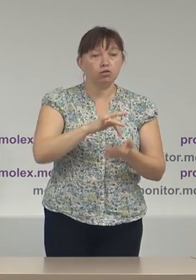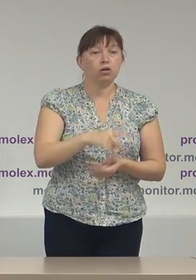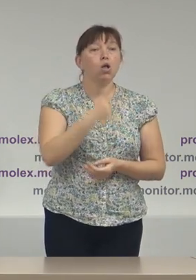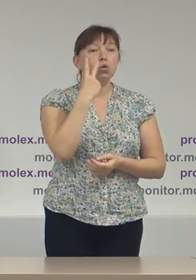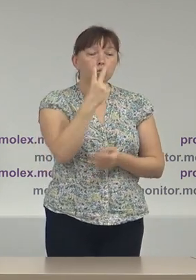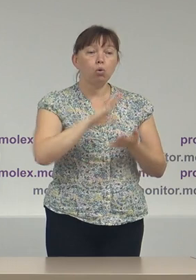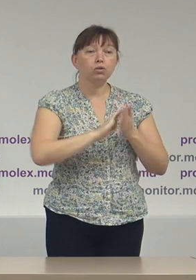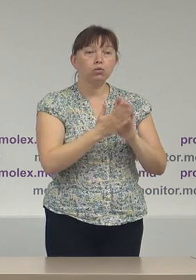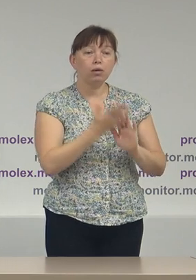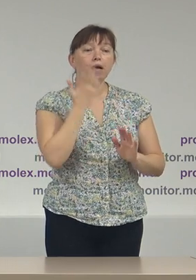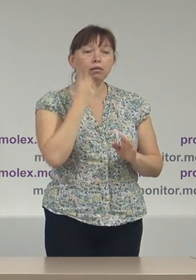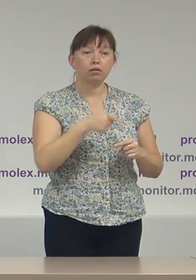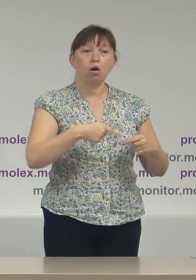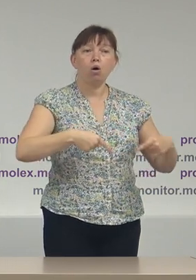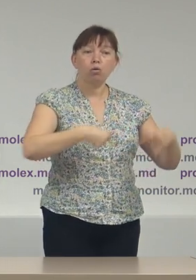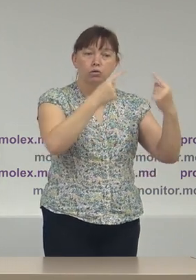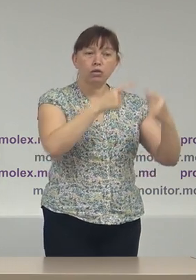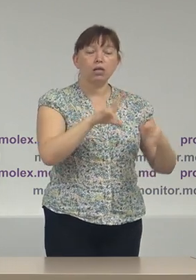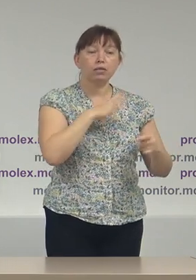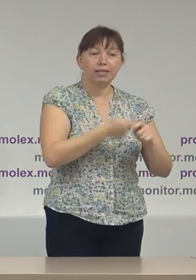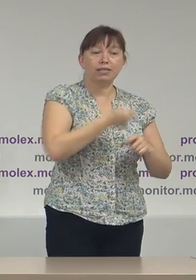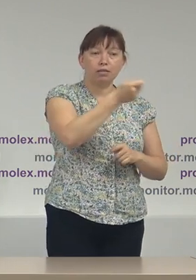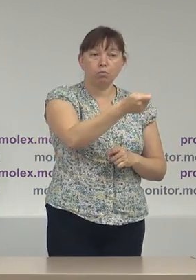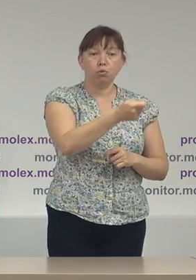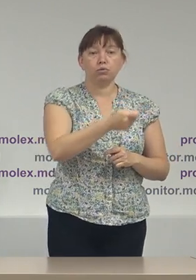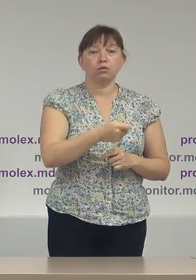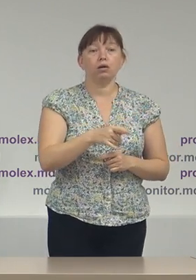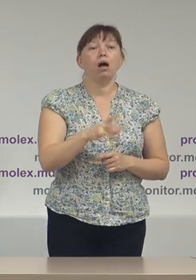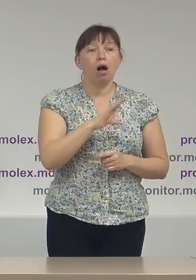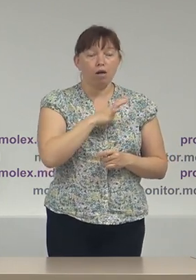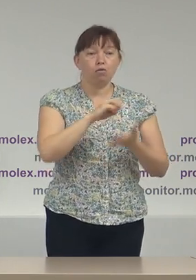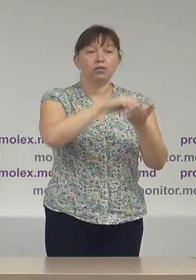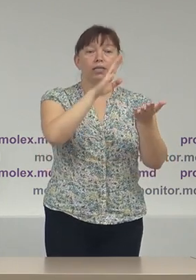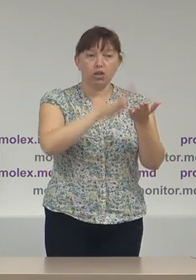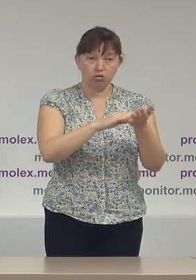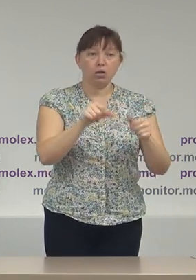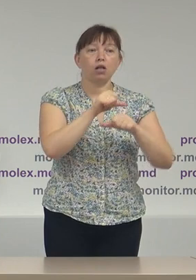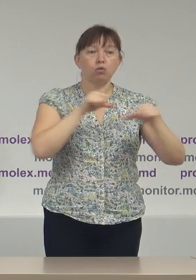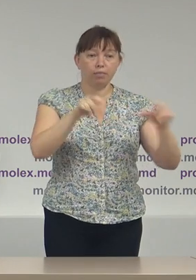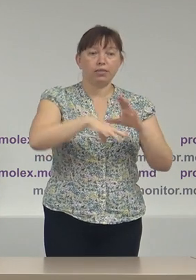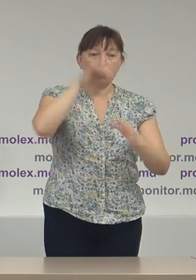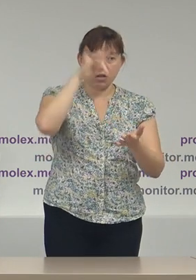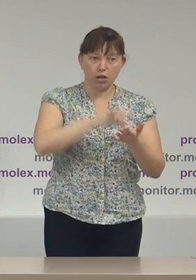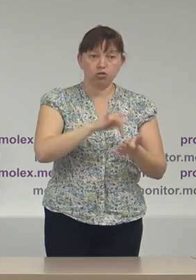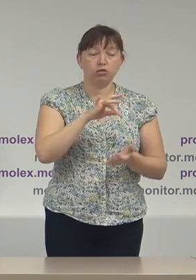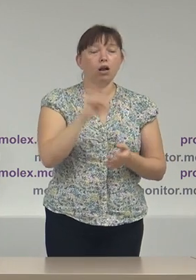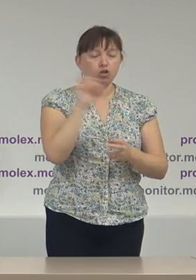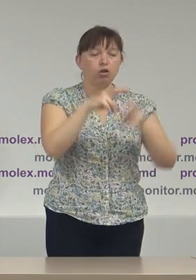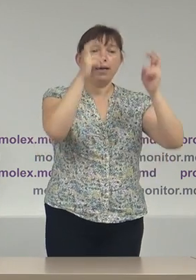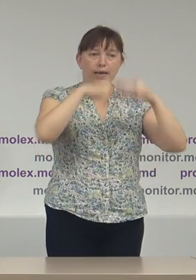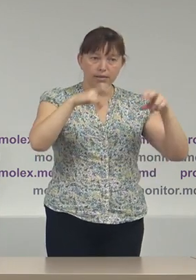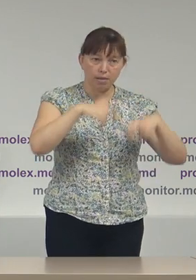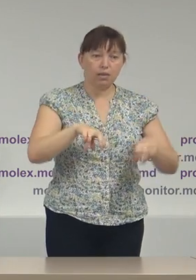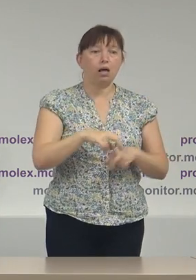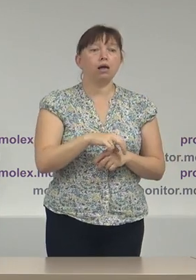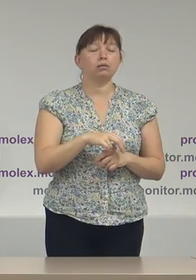două situații în care contestațiile depuse sau sesizările depuse au fost înregistrate de Comisie Electorală Centrală și examinate în